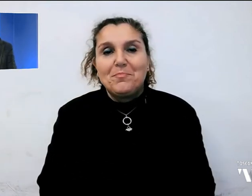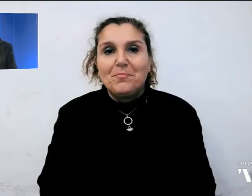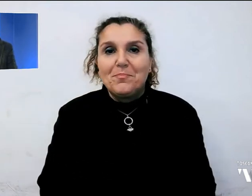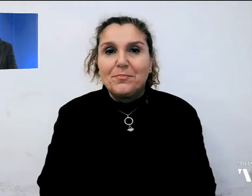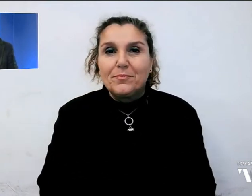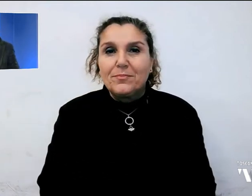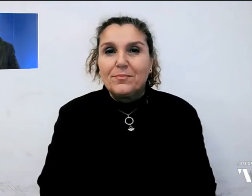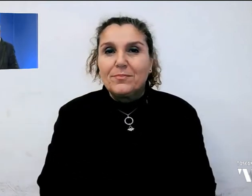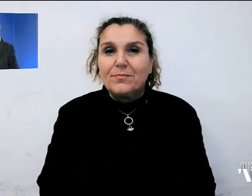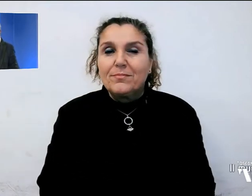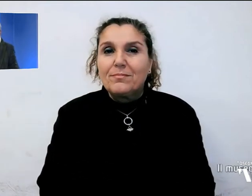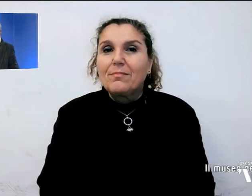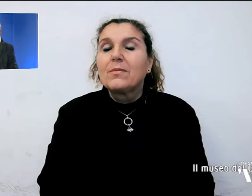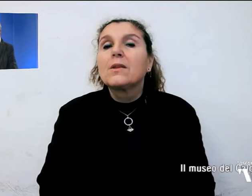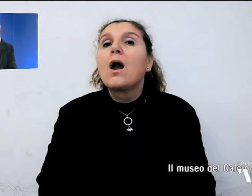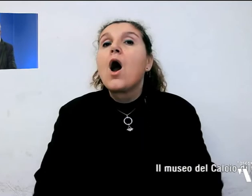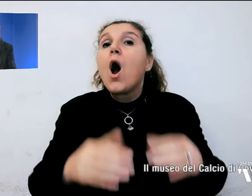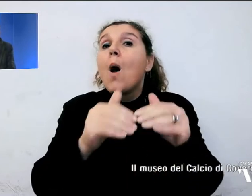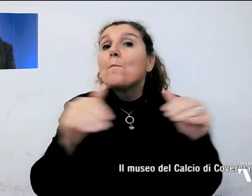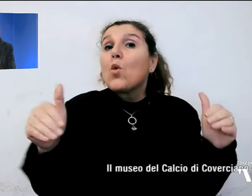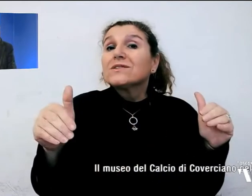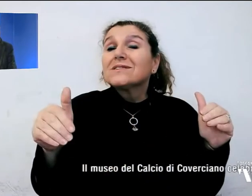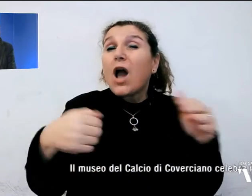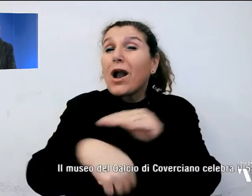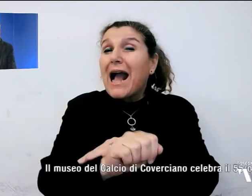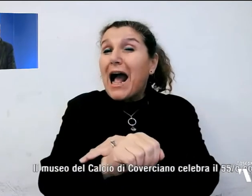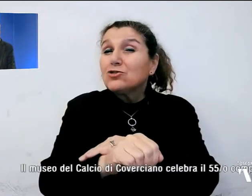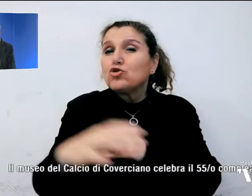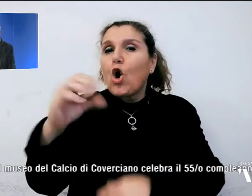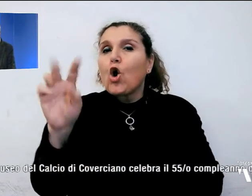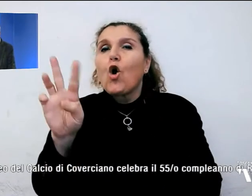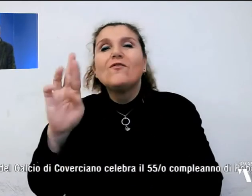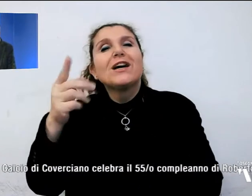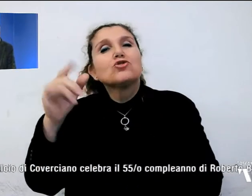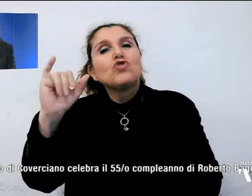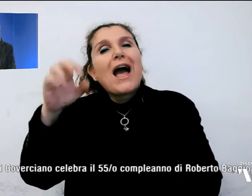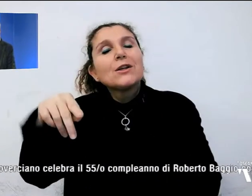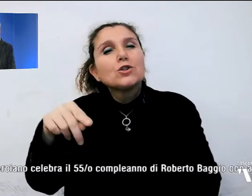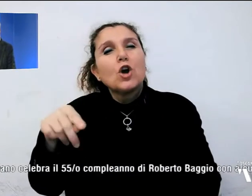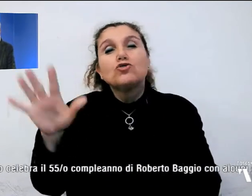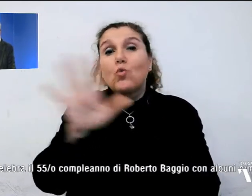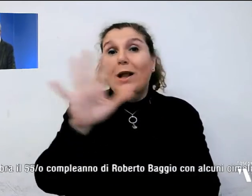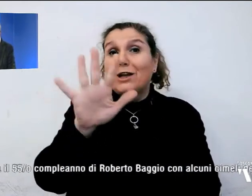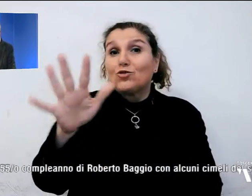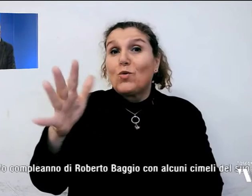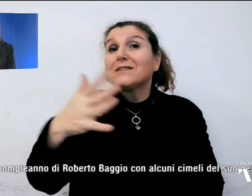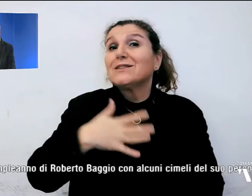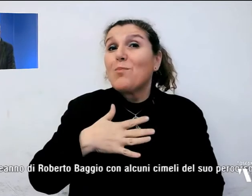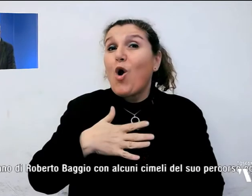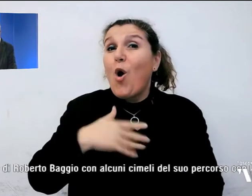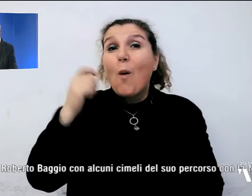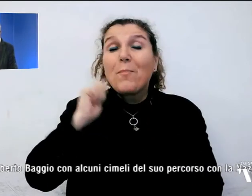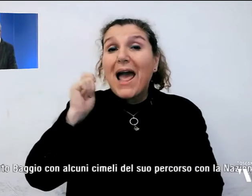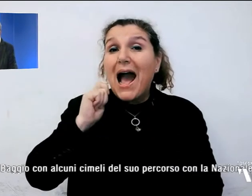Il Museo del Calcio di Coverciano celebra il 55esimo compleanno di Roberto Baggio con